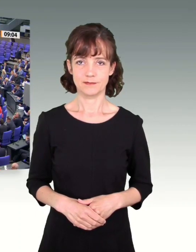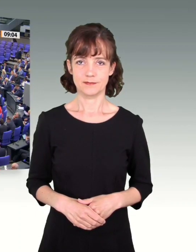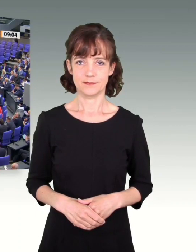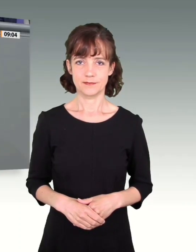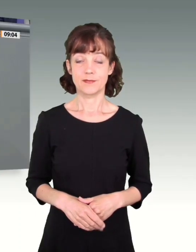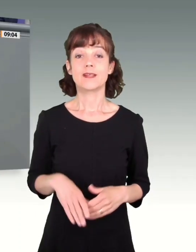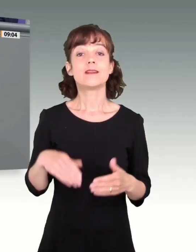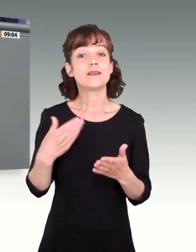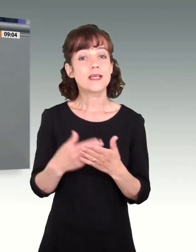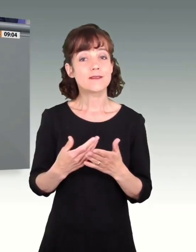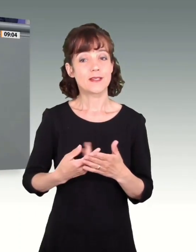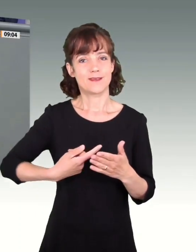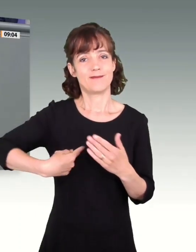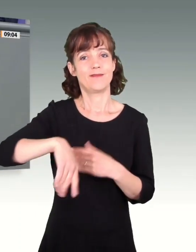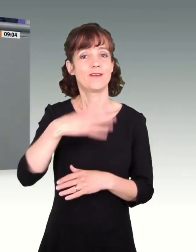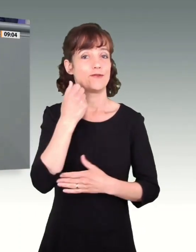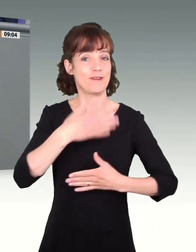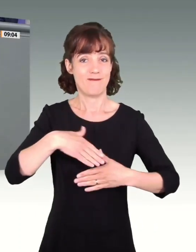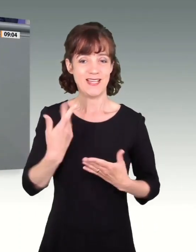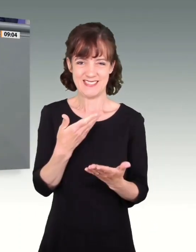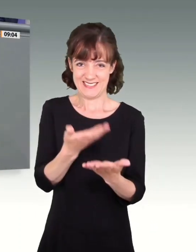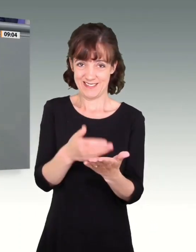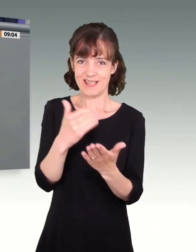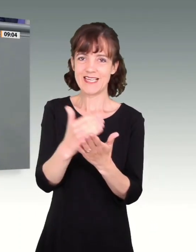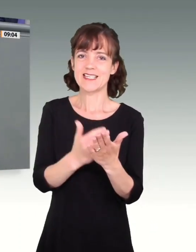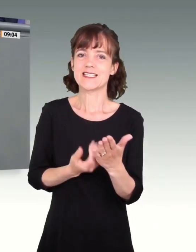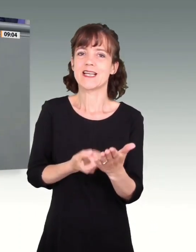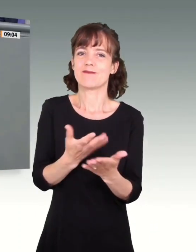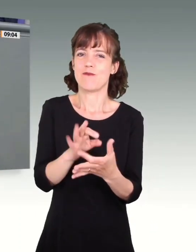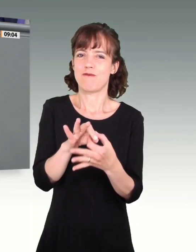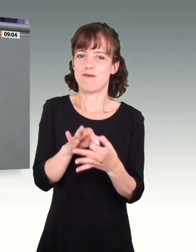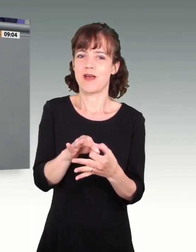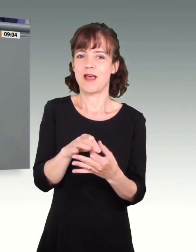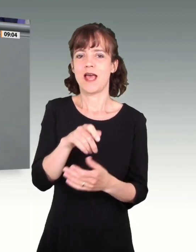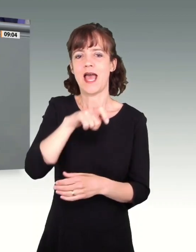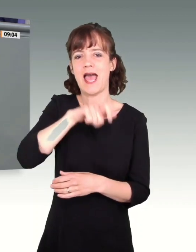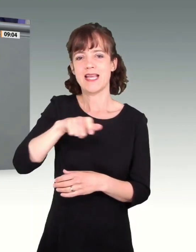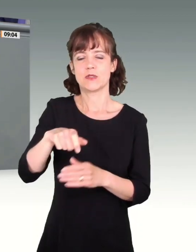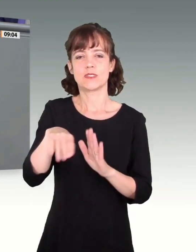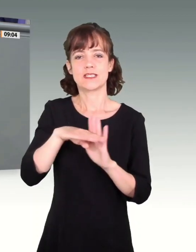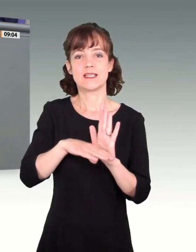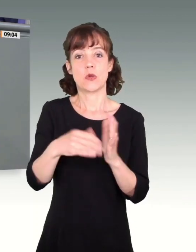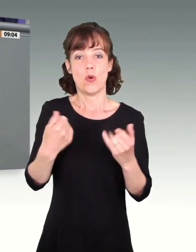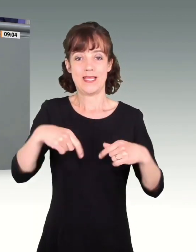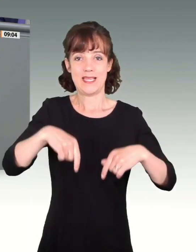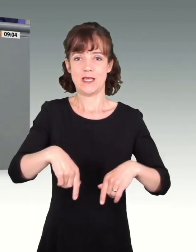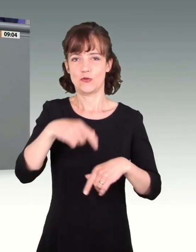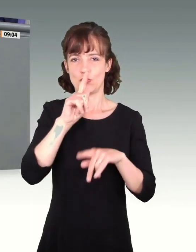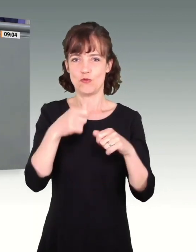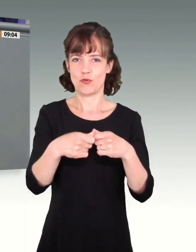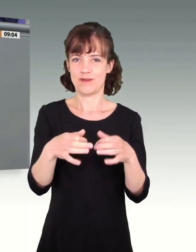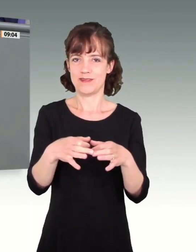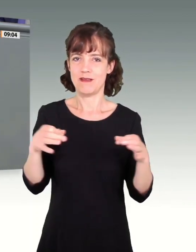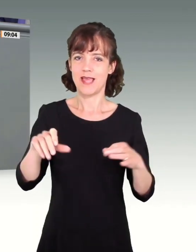Deswegen wollen wir den Gesetzentwurf zum Heizungsgesetz heute hier im Deutschen Bundestag in erster